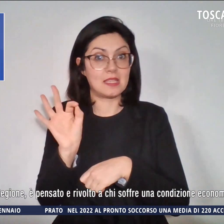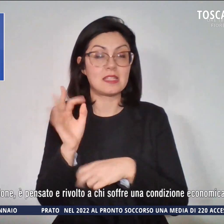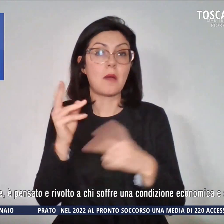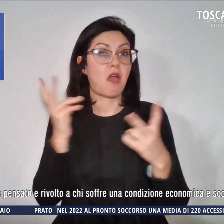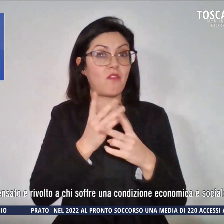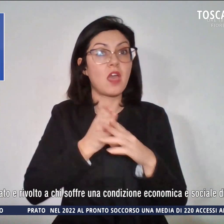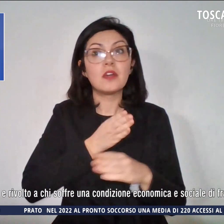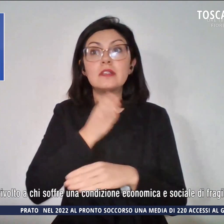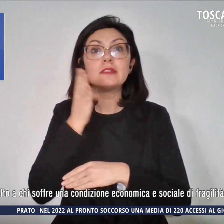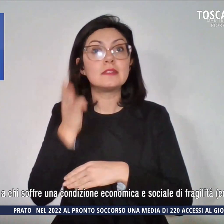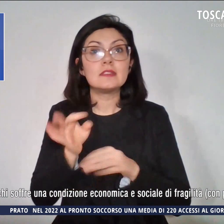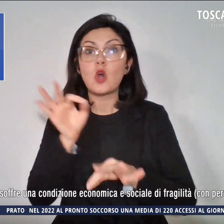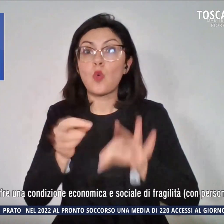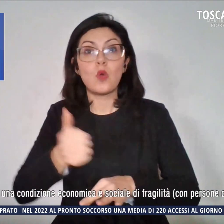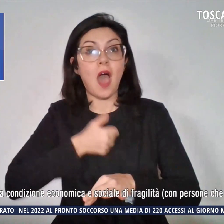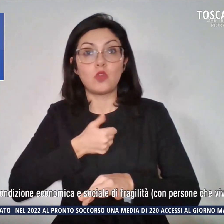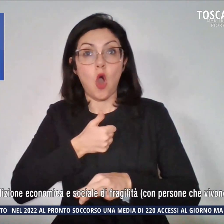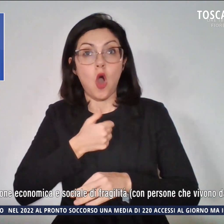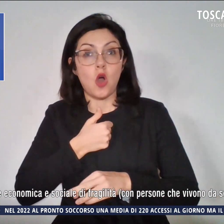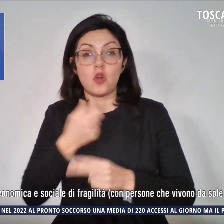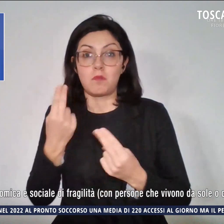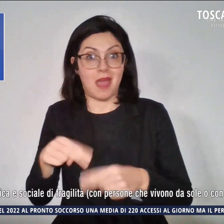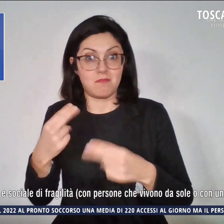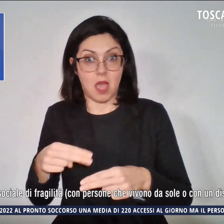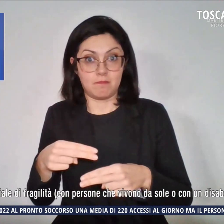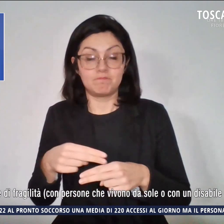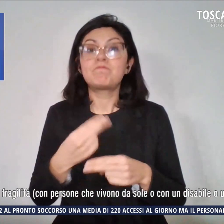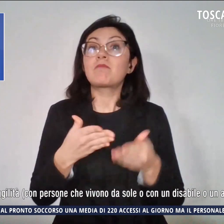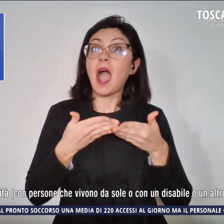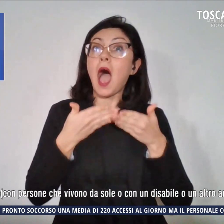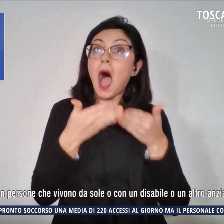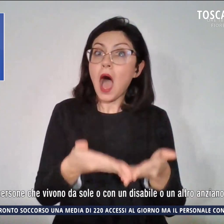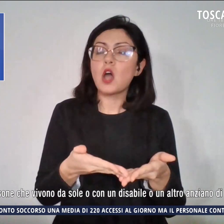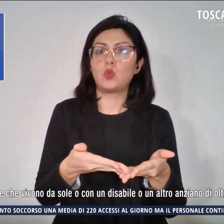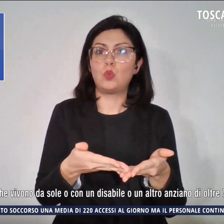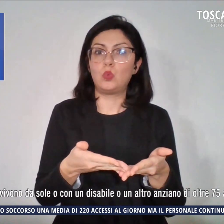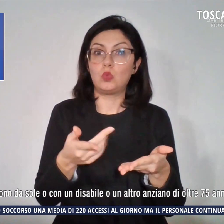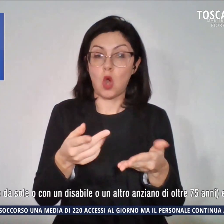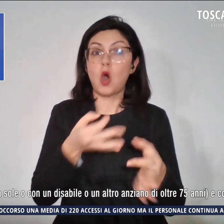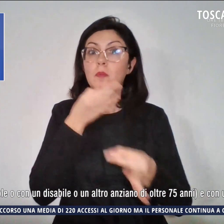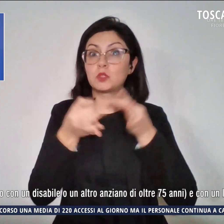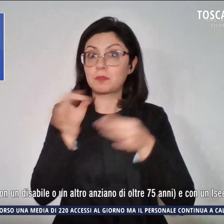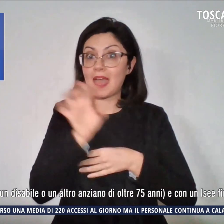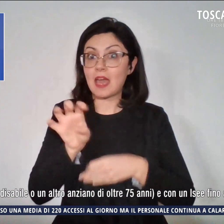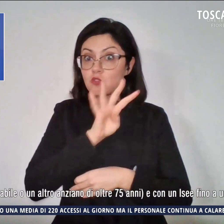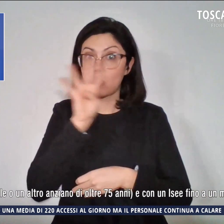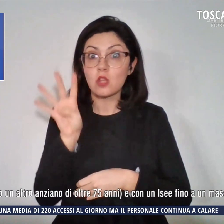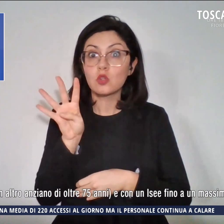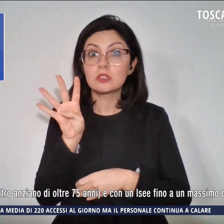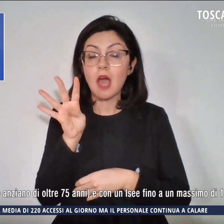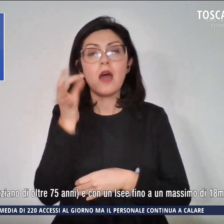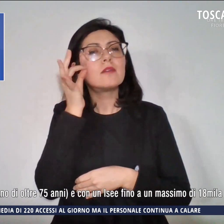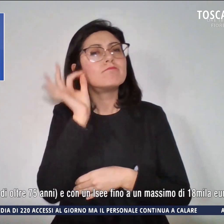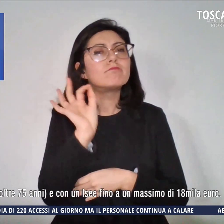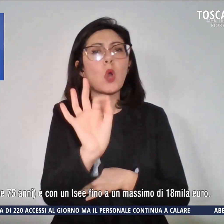di cura autonomamente. L'aiuto, spiega la regione toscana, è pensato e rivolto a chi